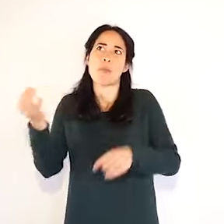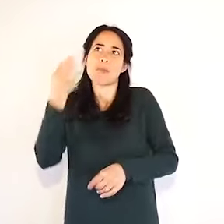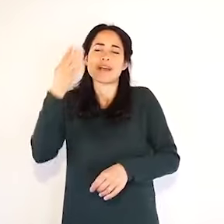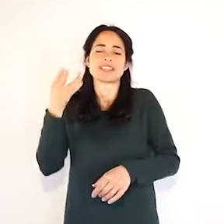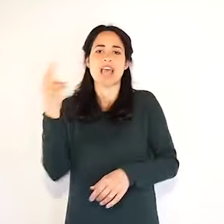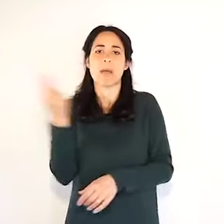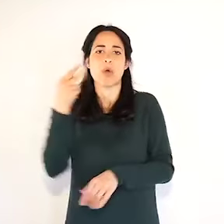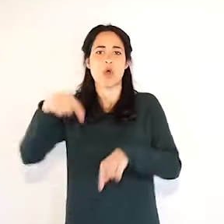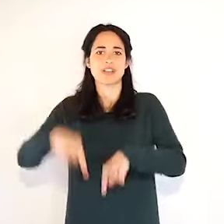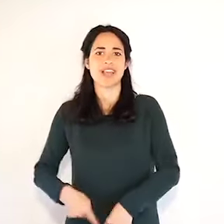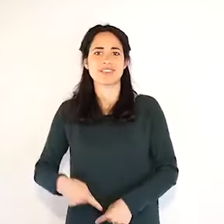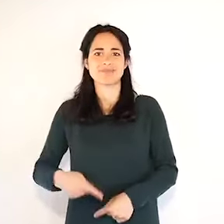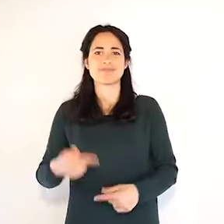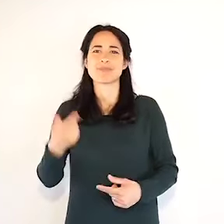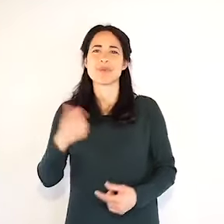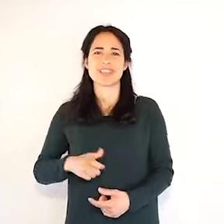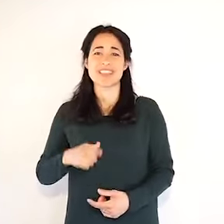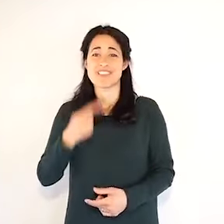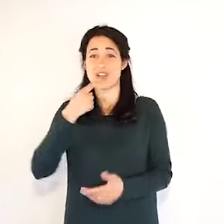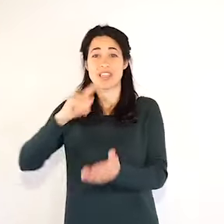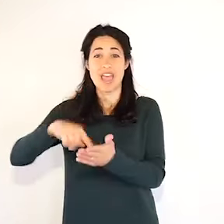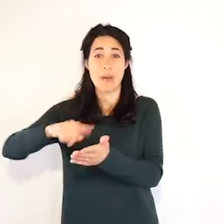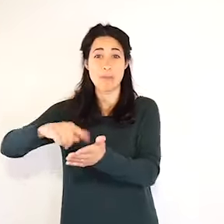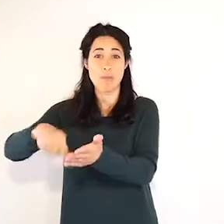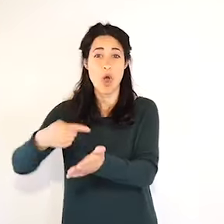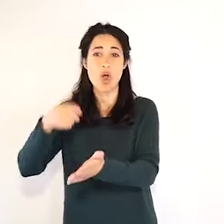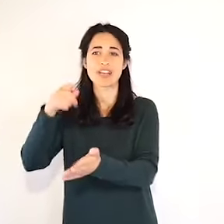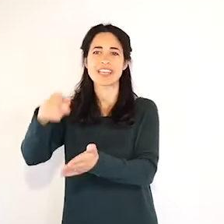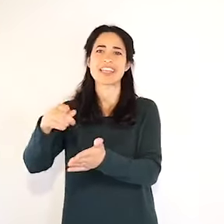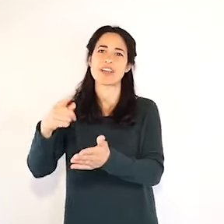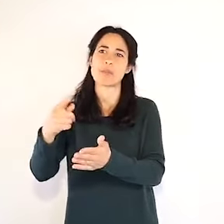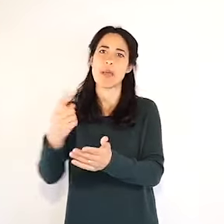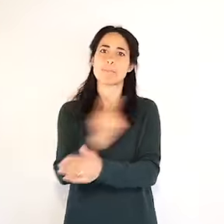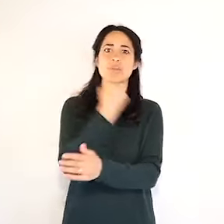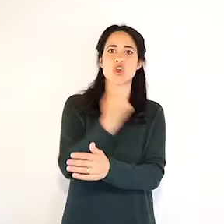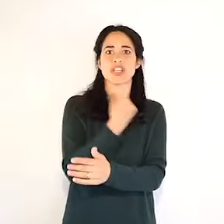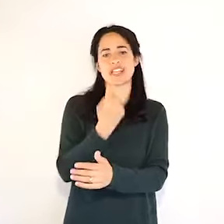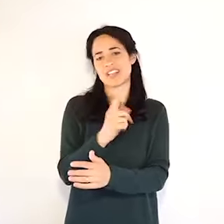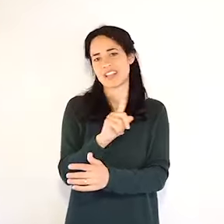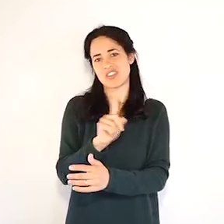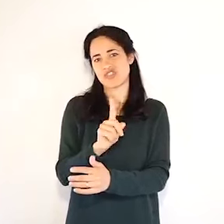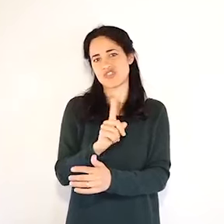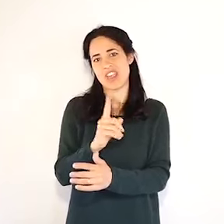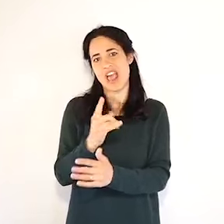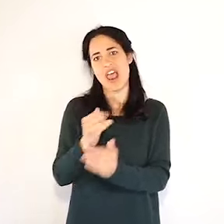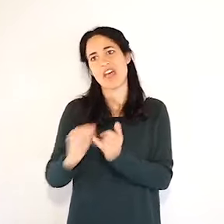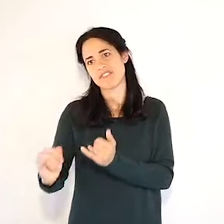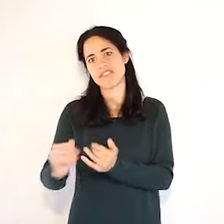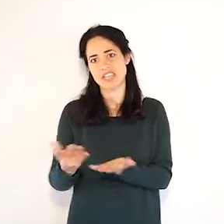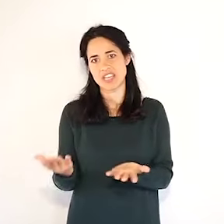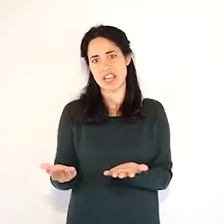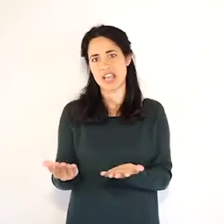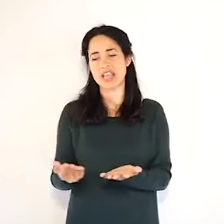facciamo sulle persone che sono malate e che hanno bisogno di sapere immediatamente la causa della morte.